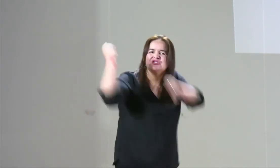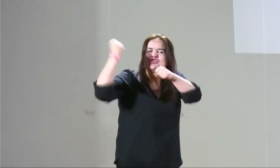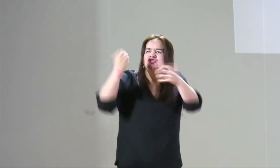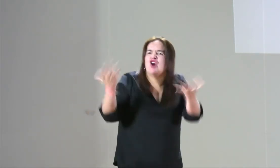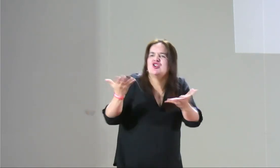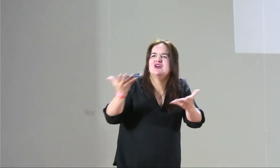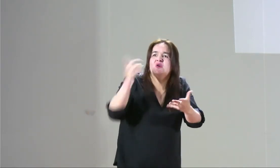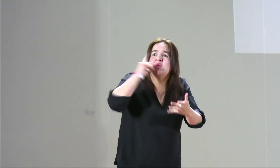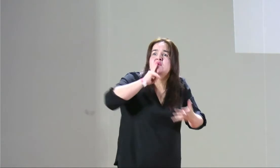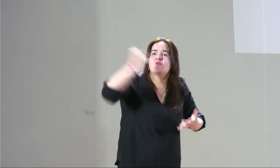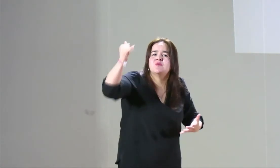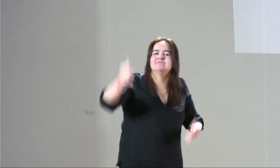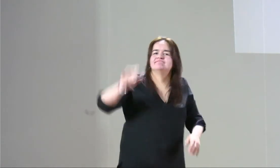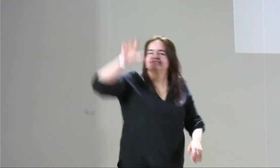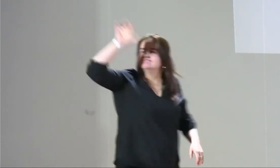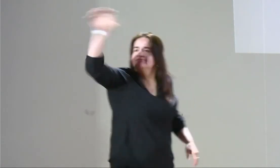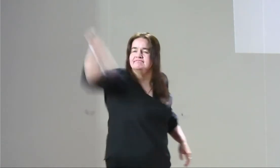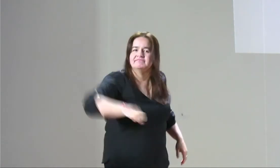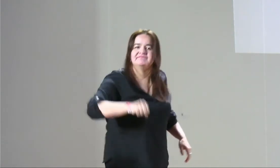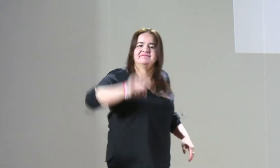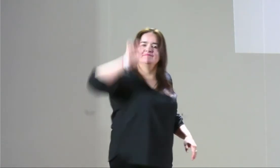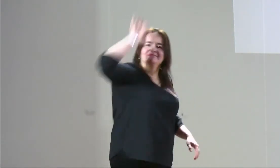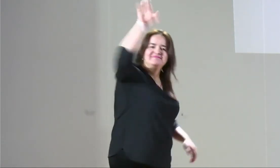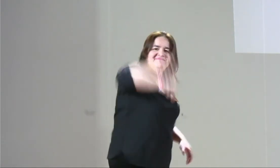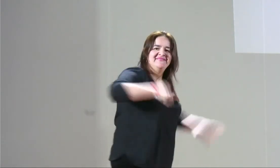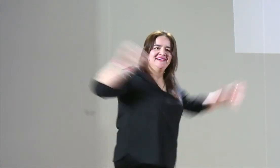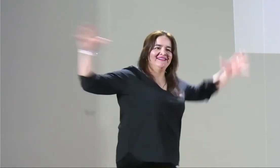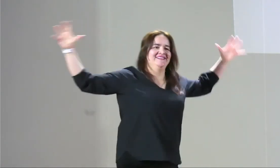todas, articuladas, trabajar todas a un mismo,